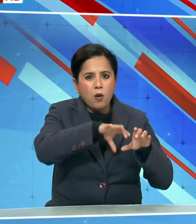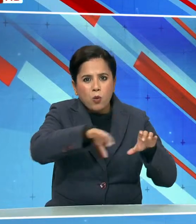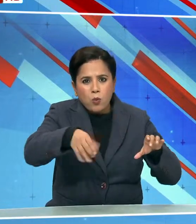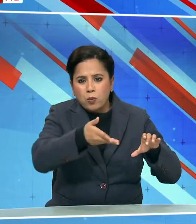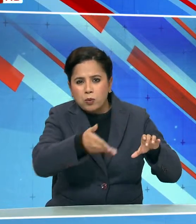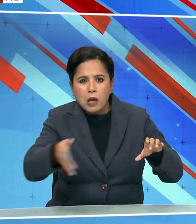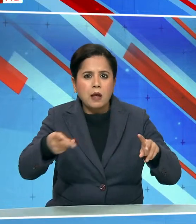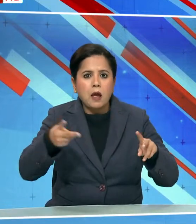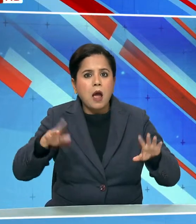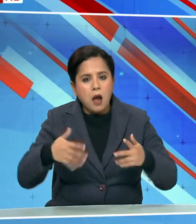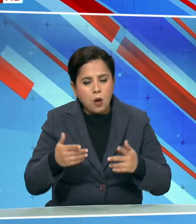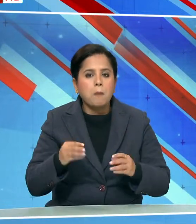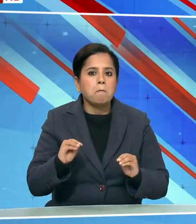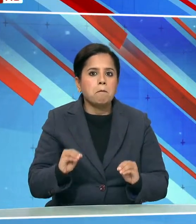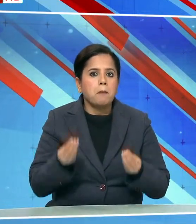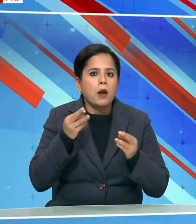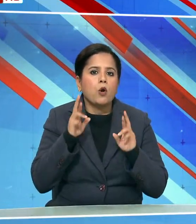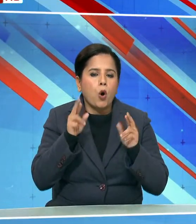मात्यां भी मिलेगा